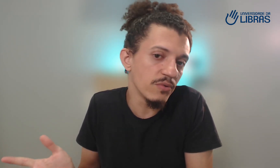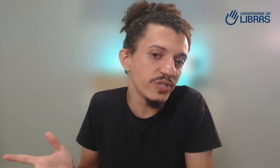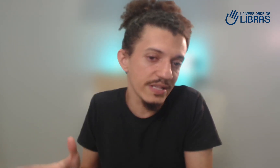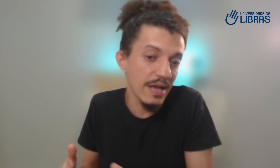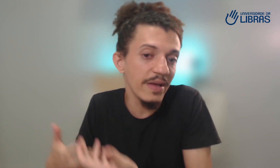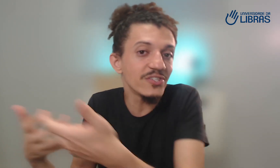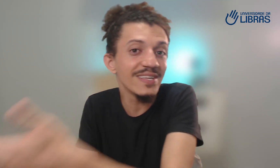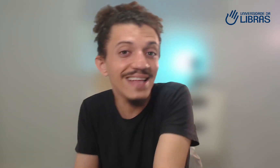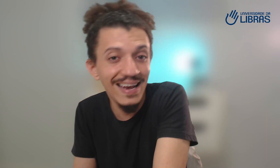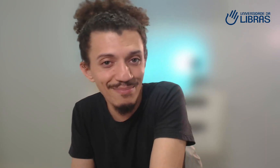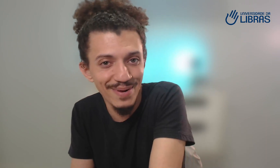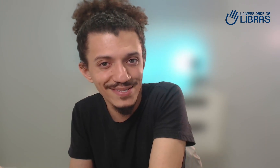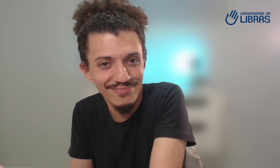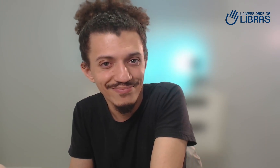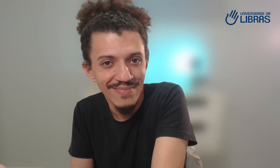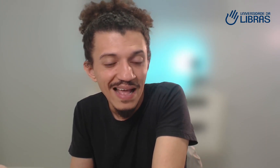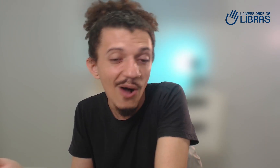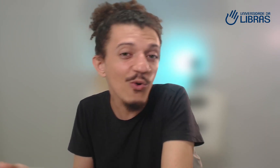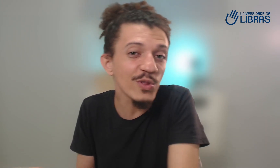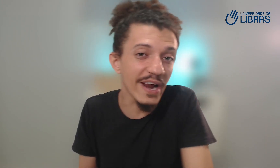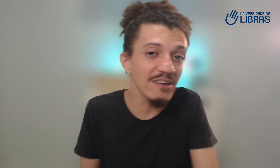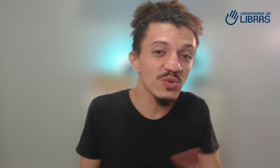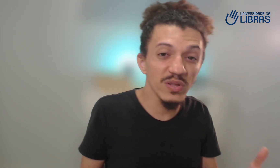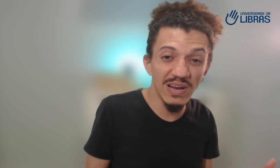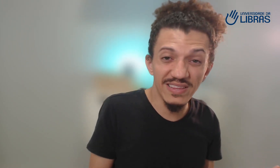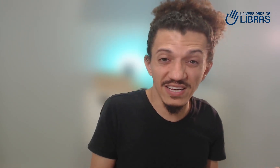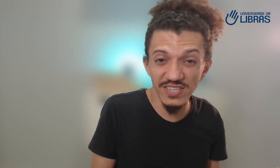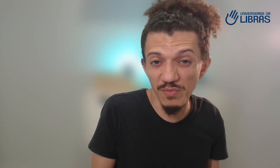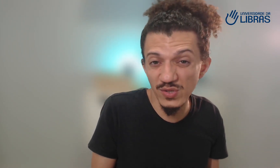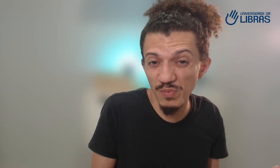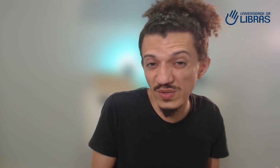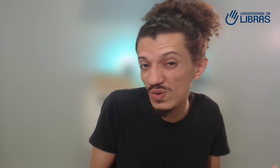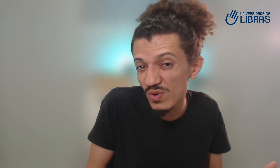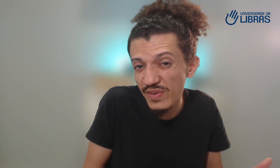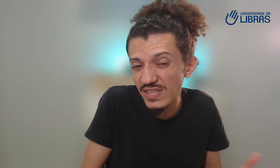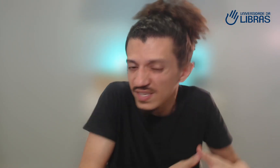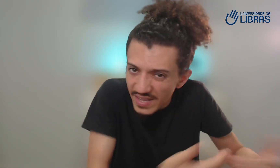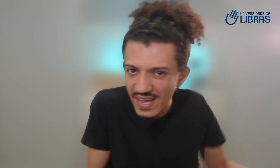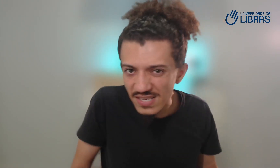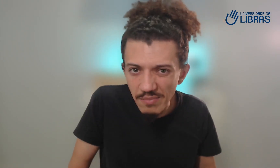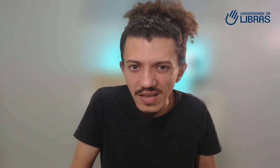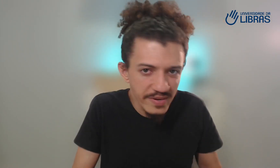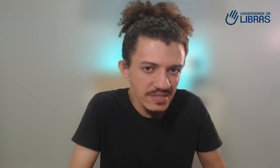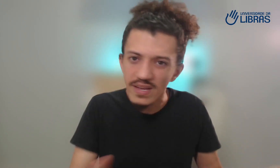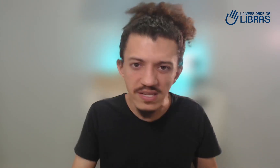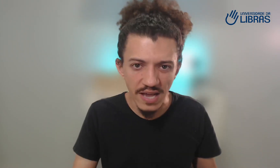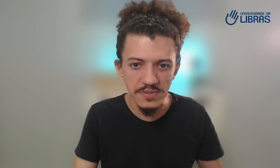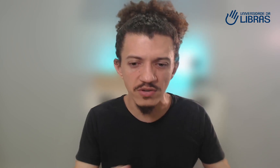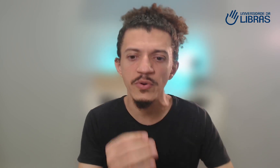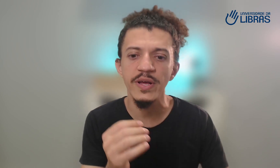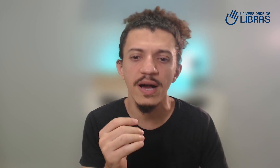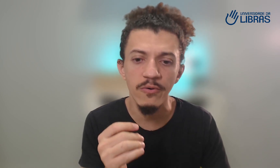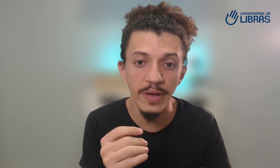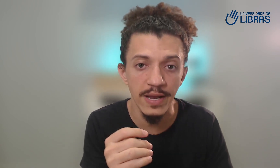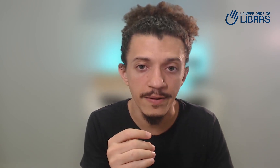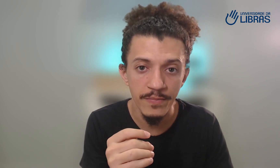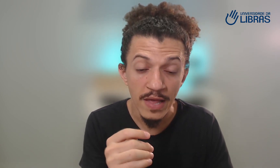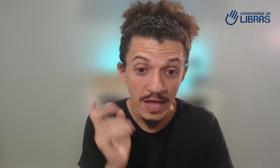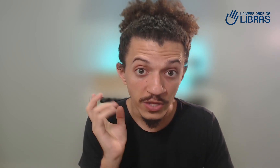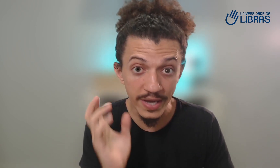diretamente na Libras. Ao contrário de quando ele está, geralmente, com pessoas ouvintes, que ninguém sabe Libras, ninguém sabe se comunicar com ele. Então, a